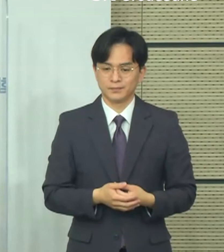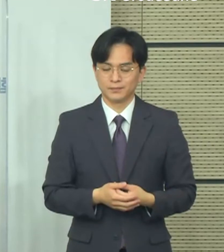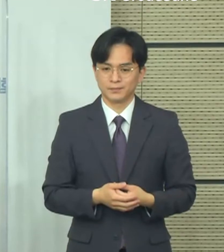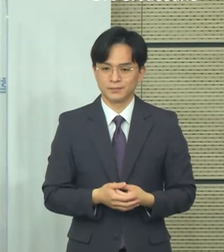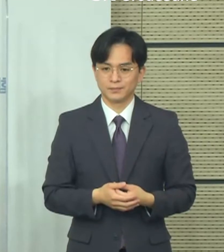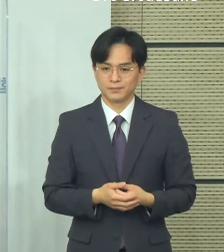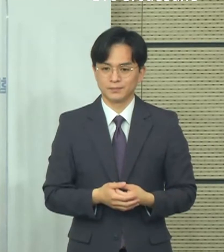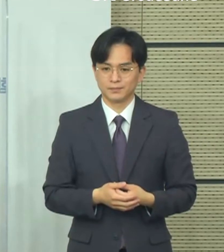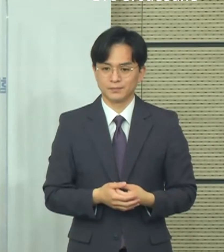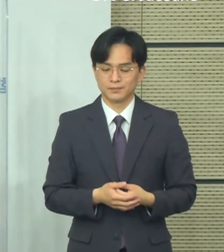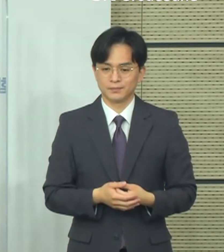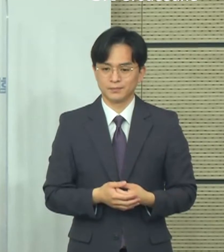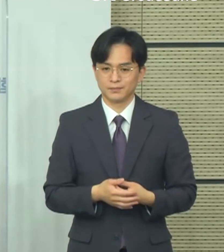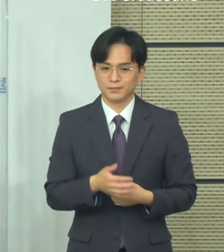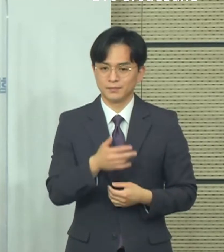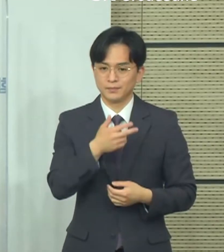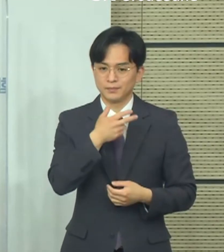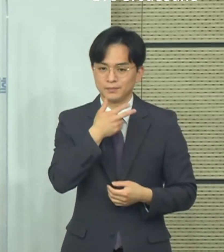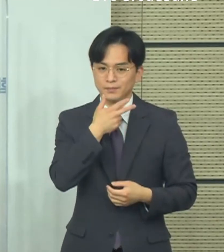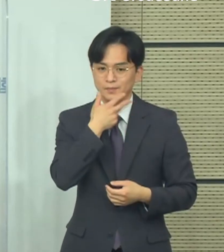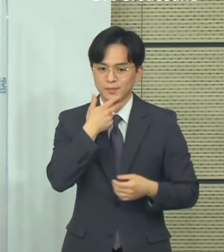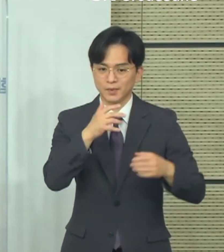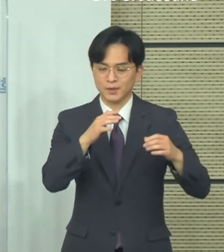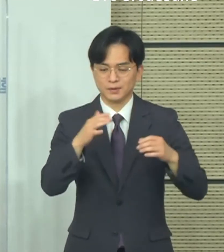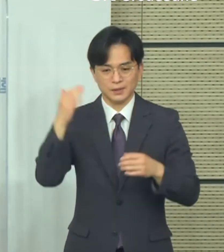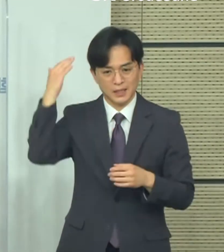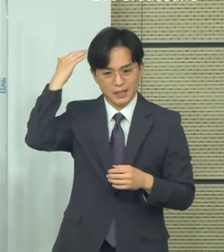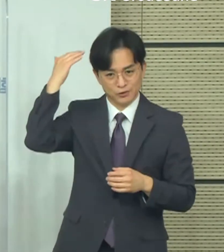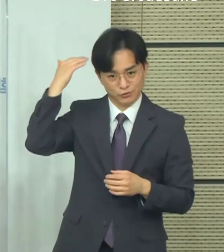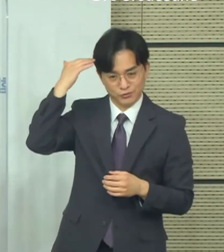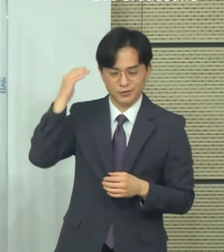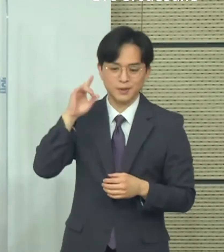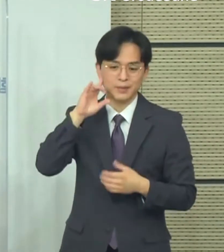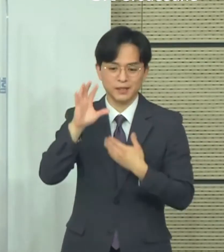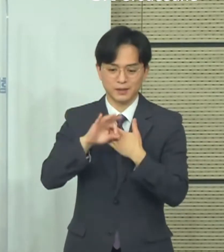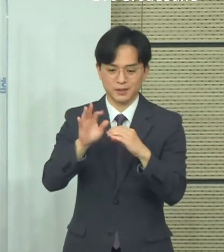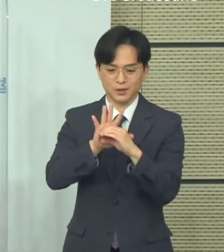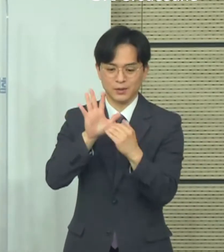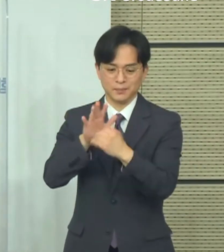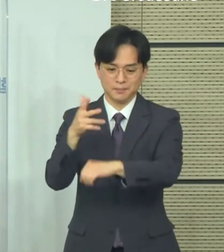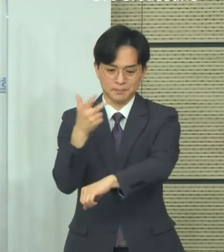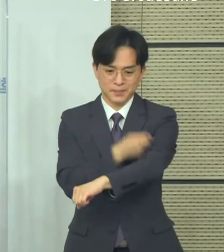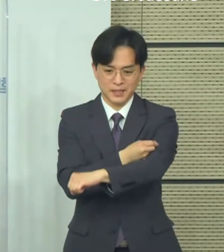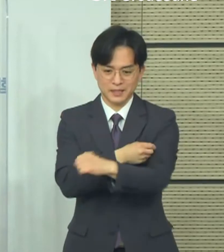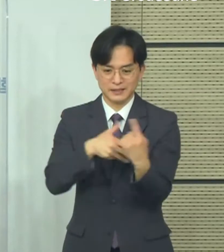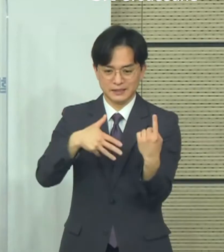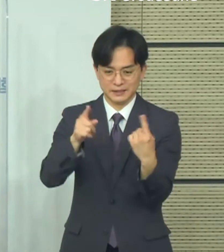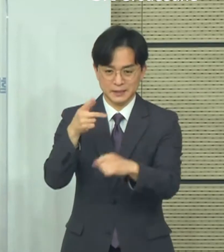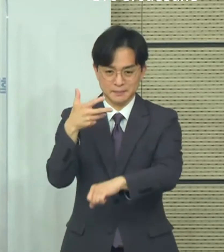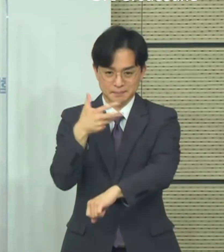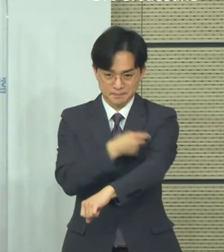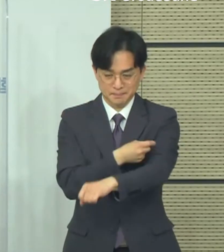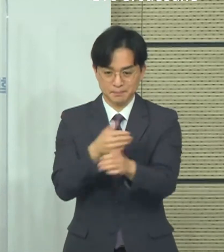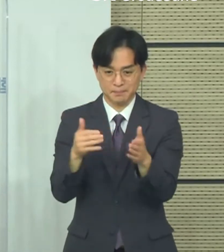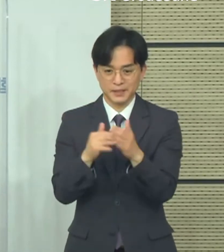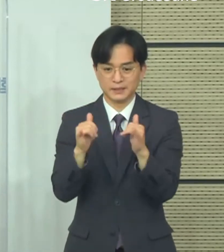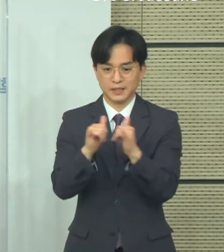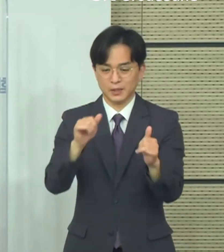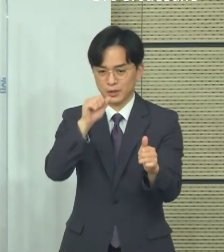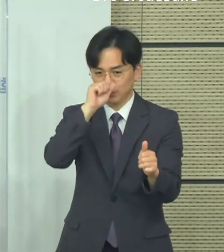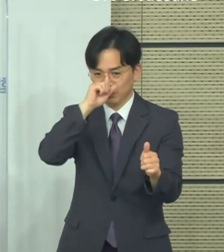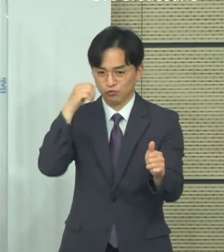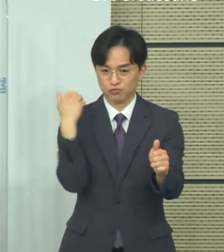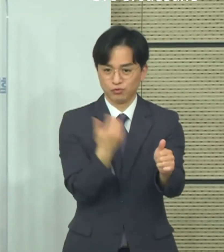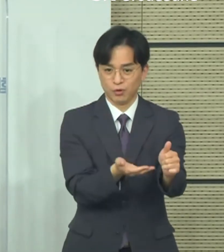접종자에게 주는 혜택은 아주 제한적인 혜택이고 결국에는 2차 접종을 하고 2주가 지난 백신 접종